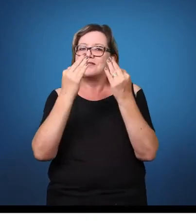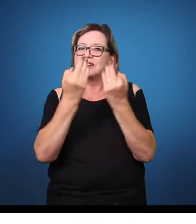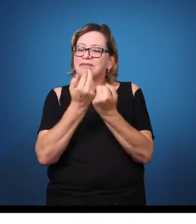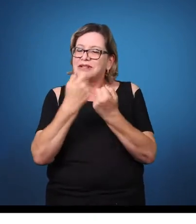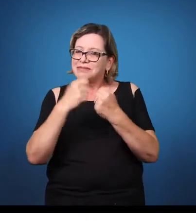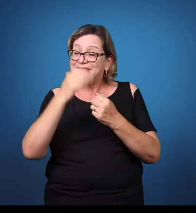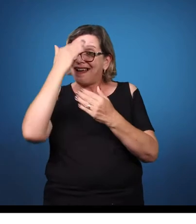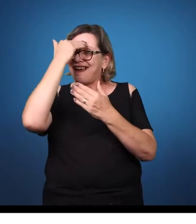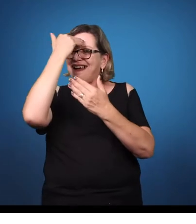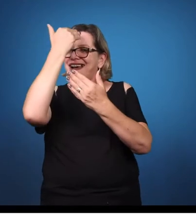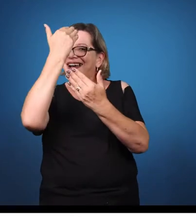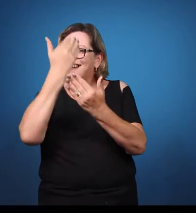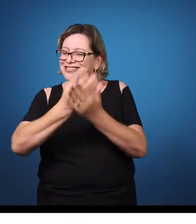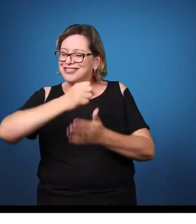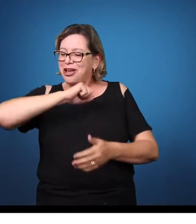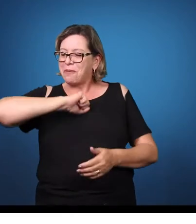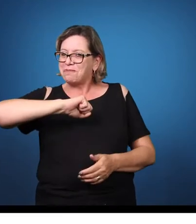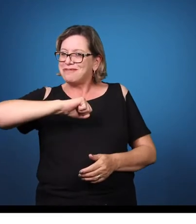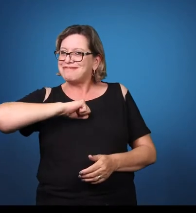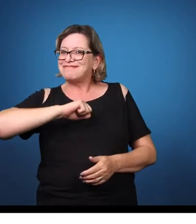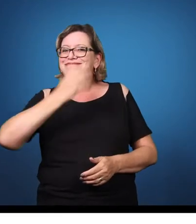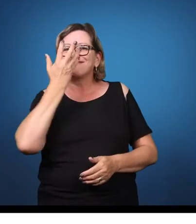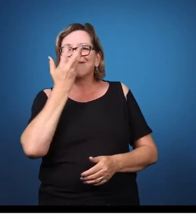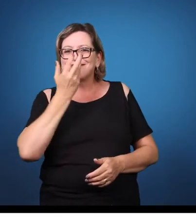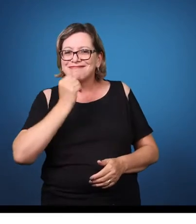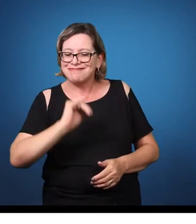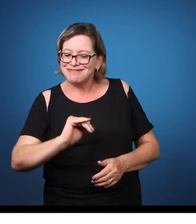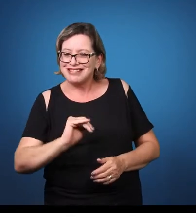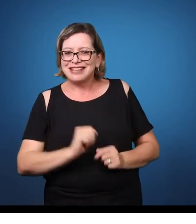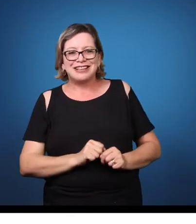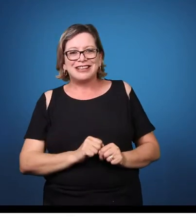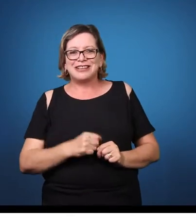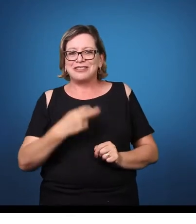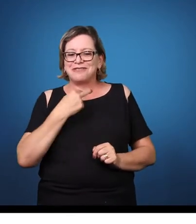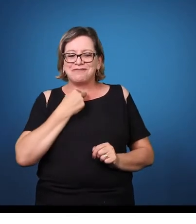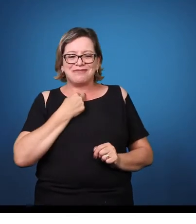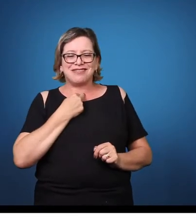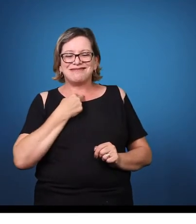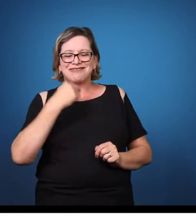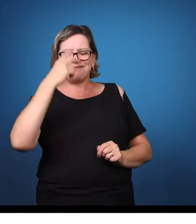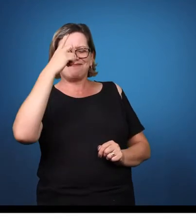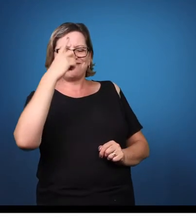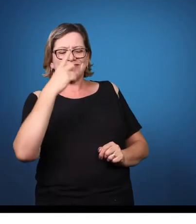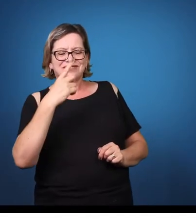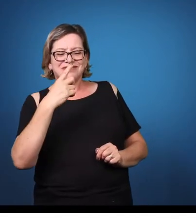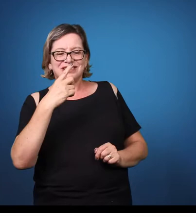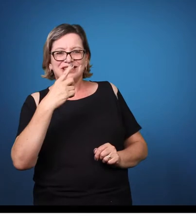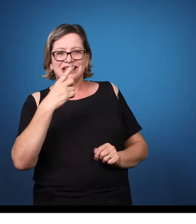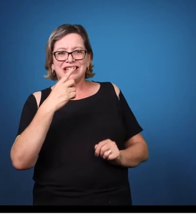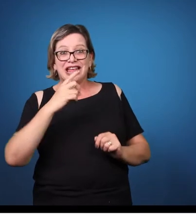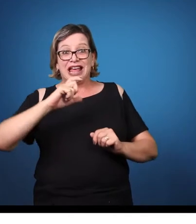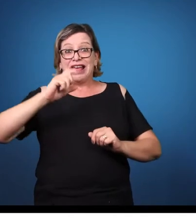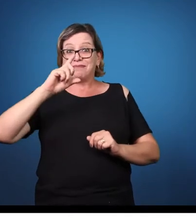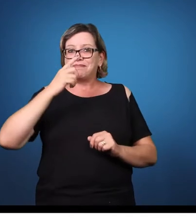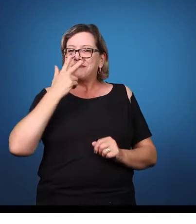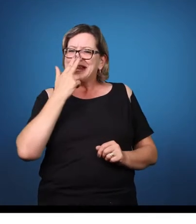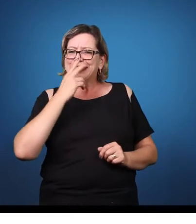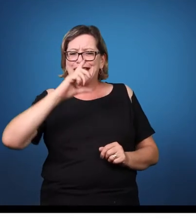esse E para eficiente. Ele também pode, ele também consegue, desde que eu faça os